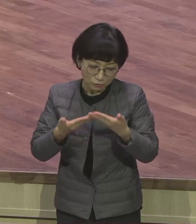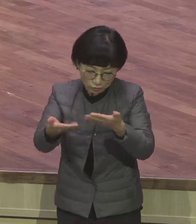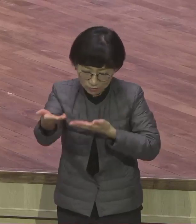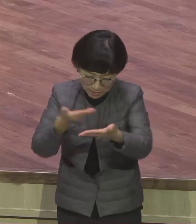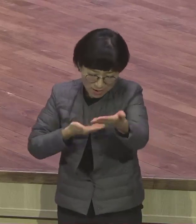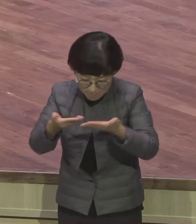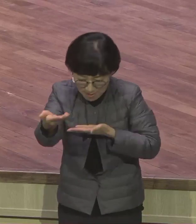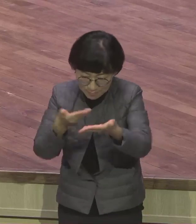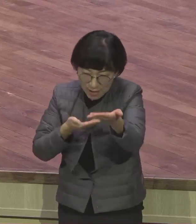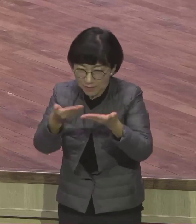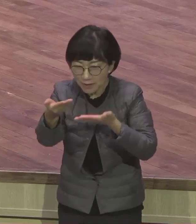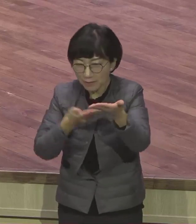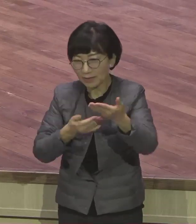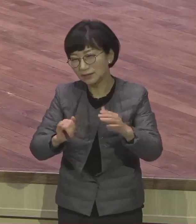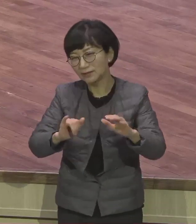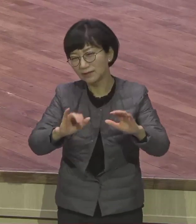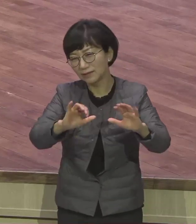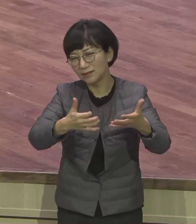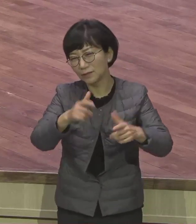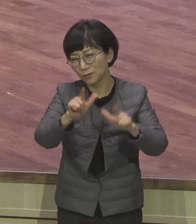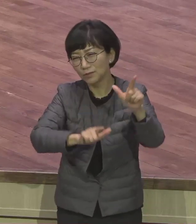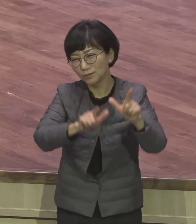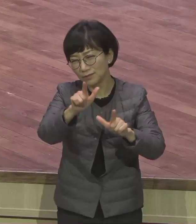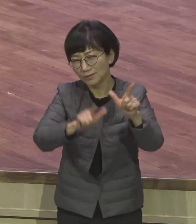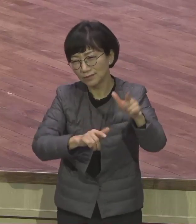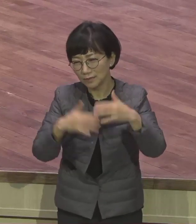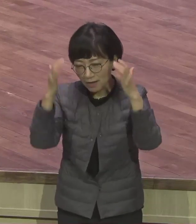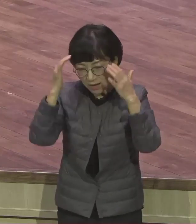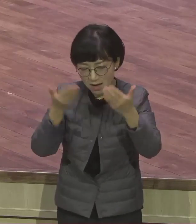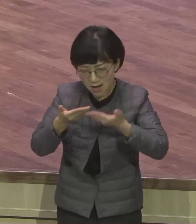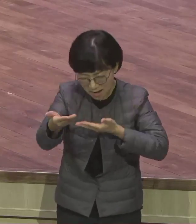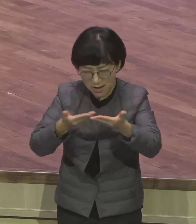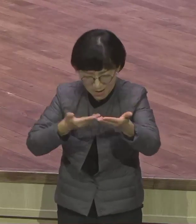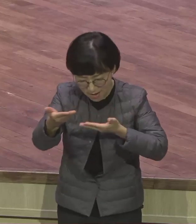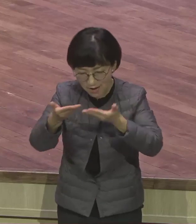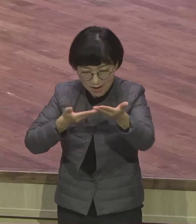앞으로도 어떤 일이 벌일지 모르는 변화무상한 삶의 현장